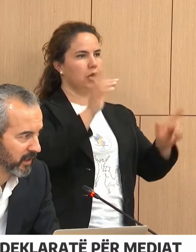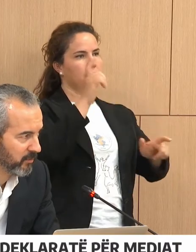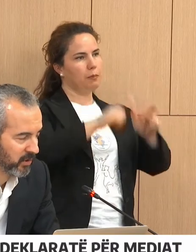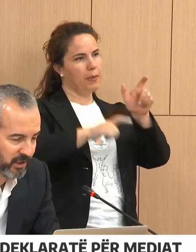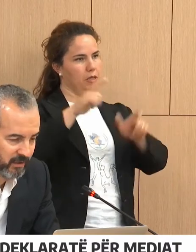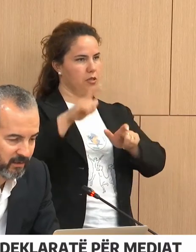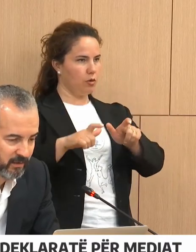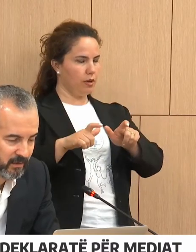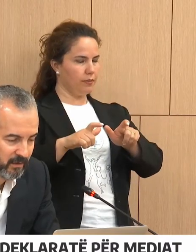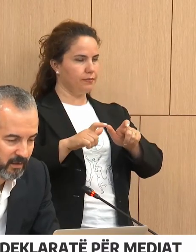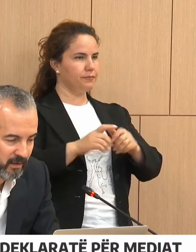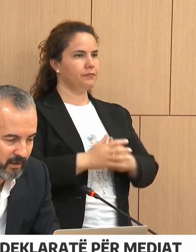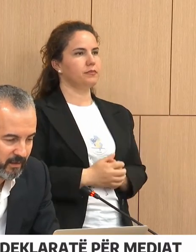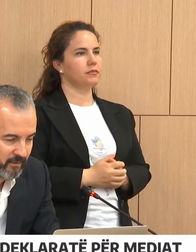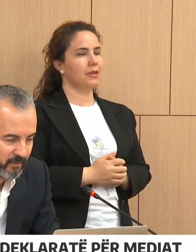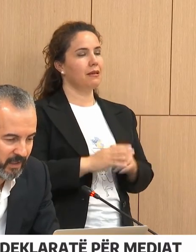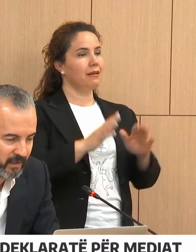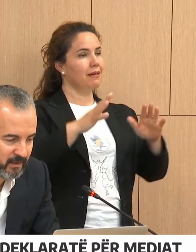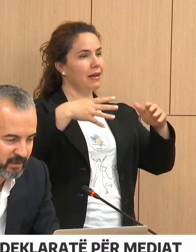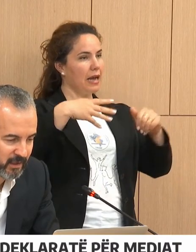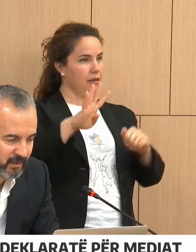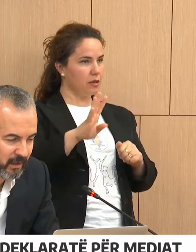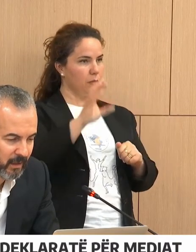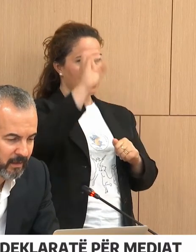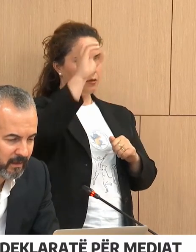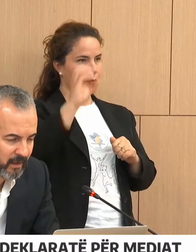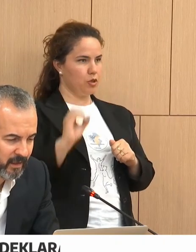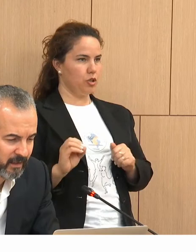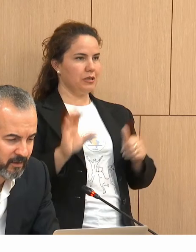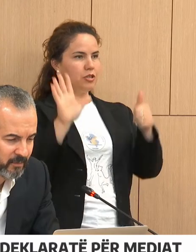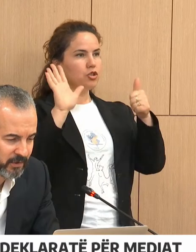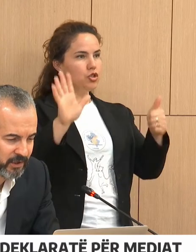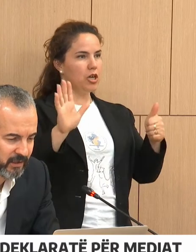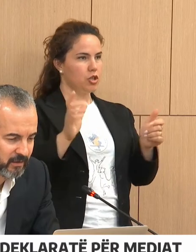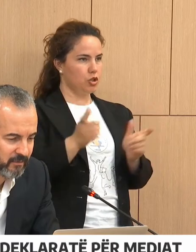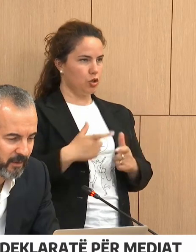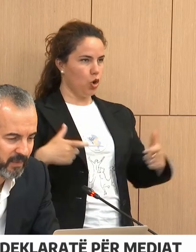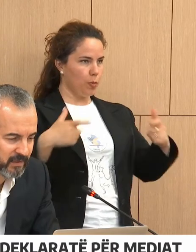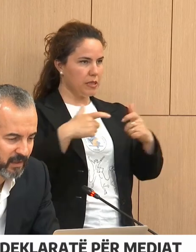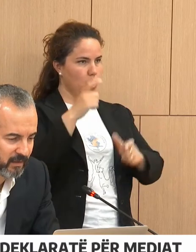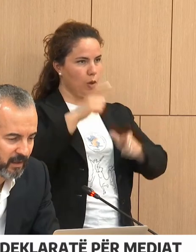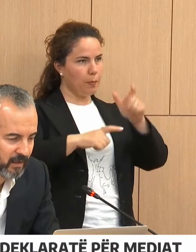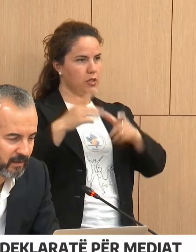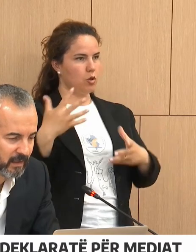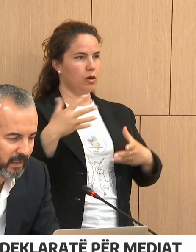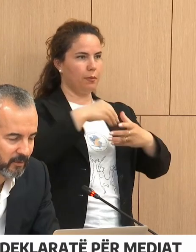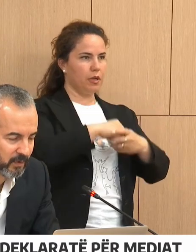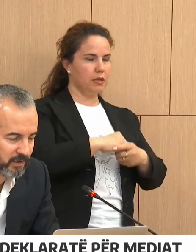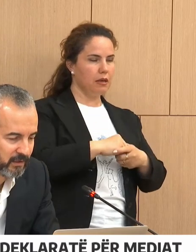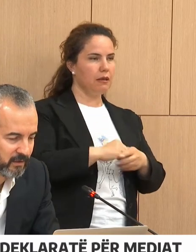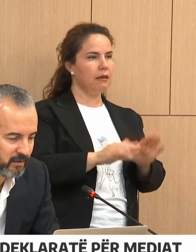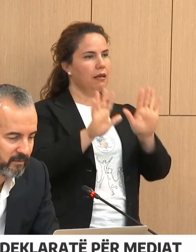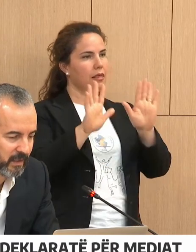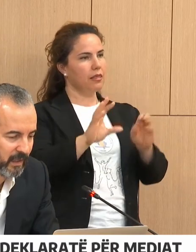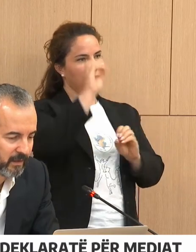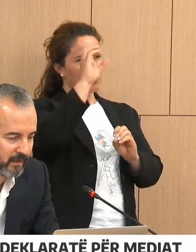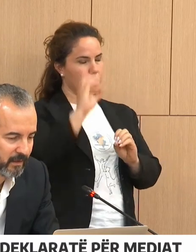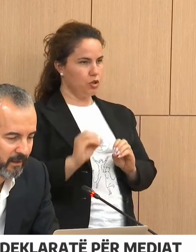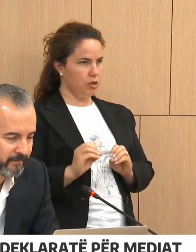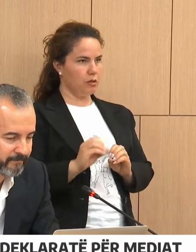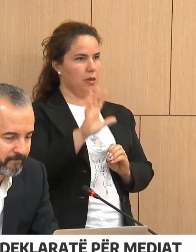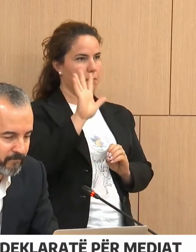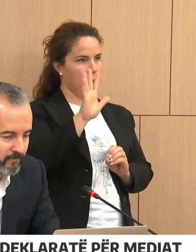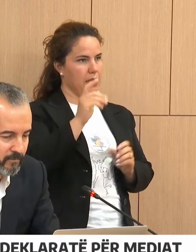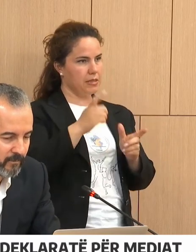14% me 6 antarë, 10% me 5 antarë dhe 4% me